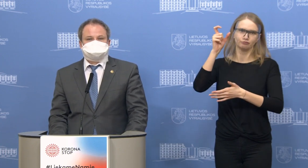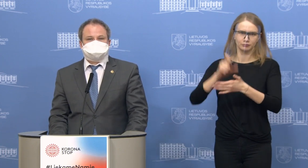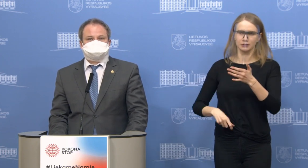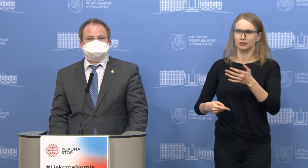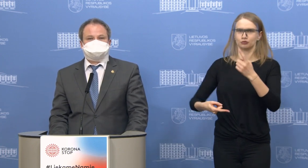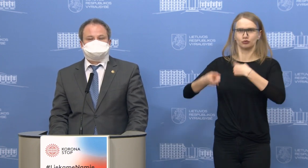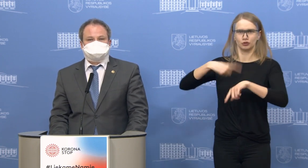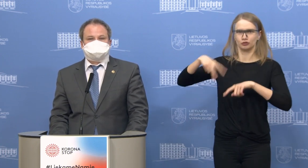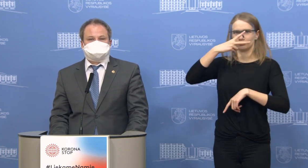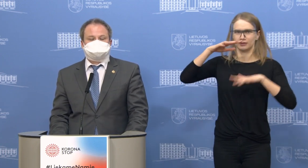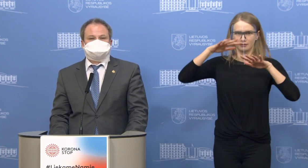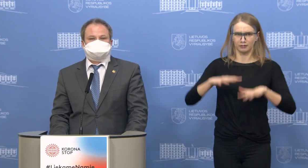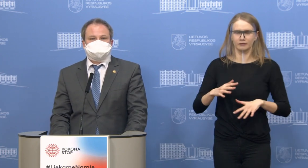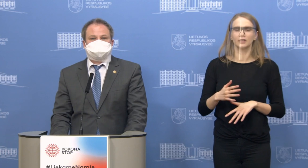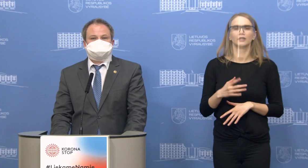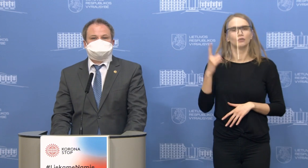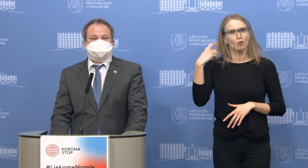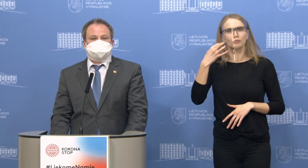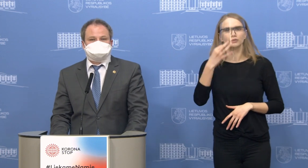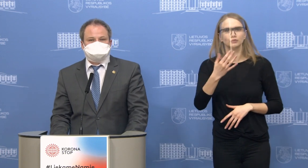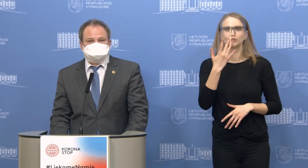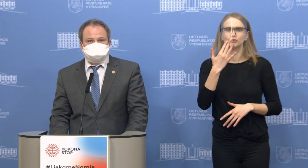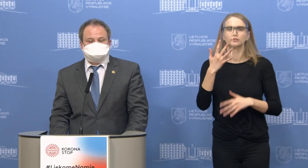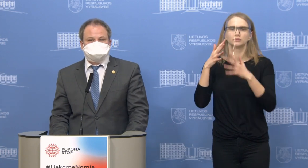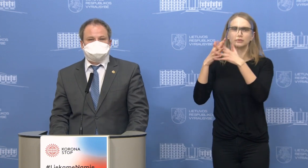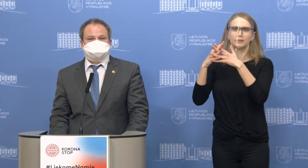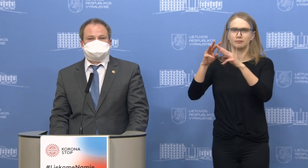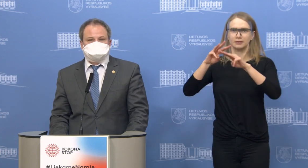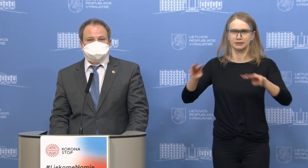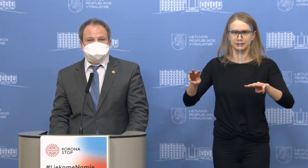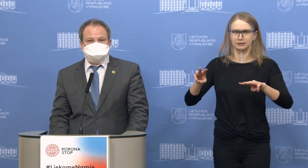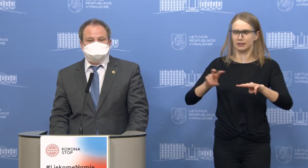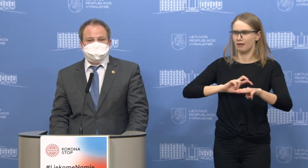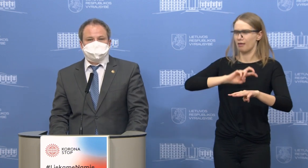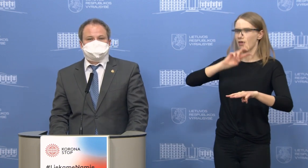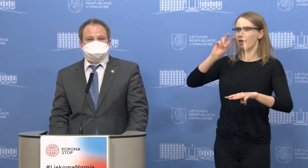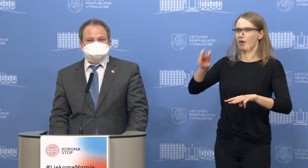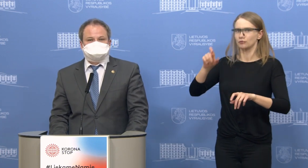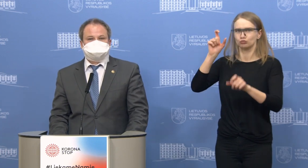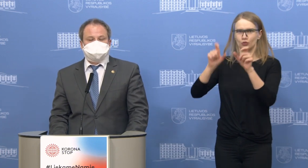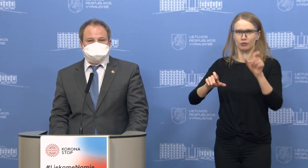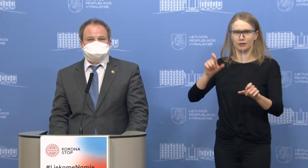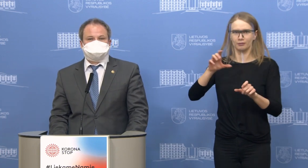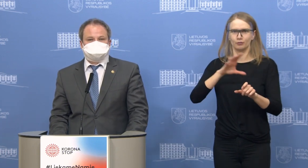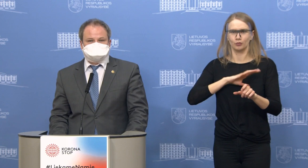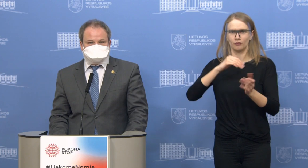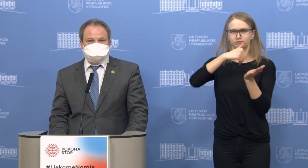dėmesį, kad užsienio reikalų ministerija neleido įlipti lėktuvą ne vienam keliaiviu, kuris